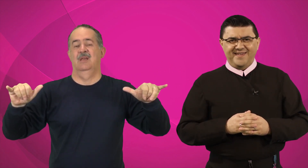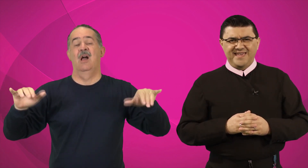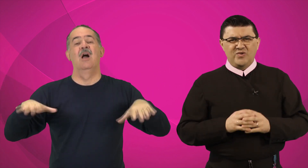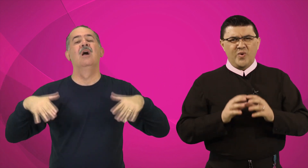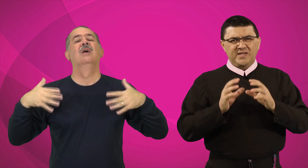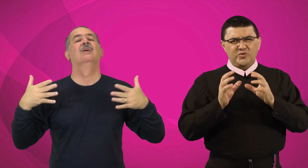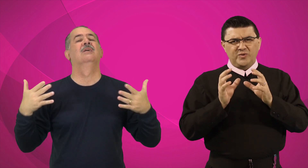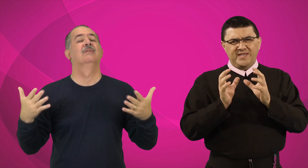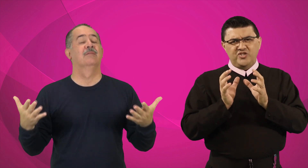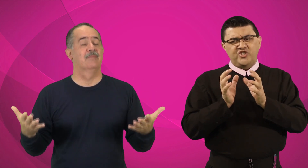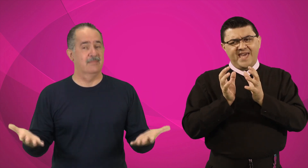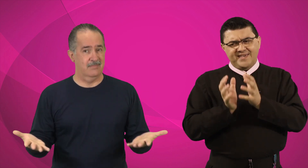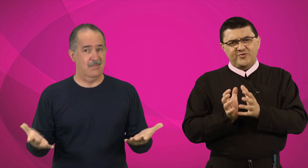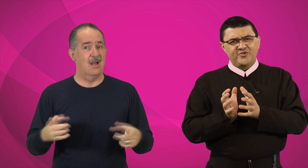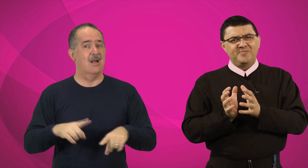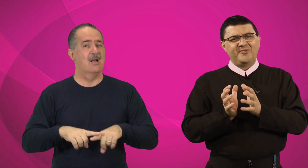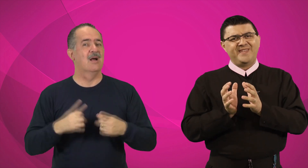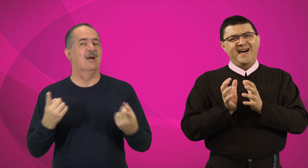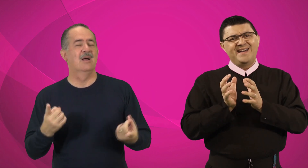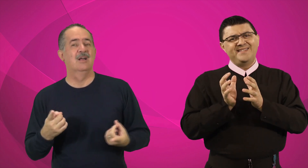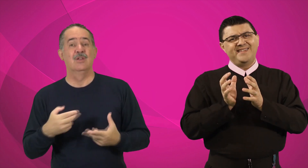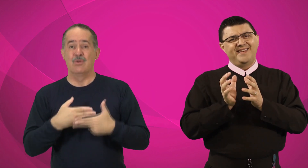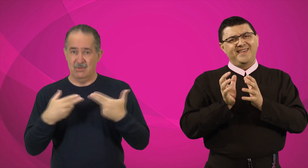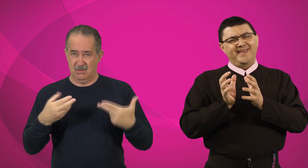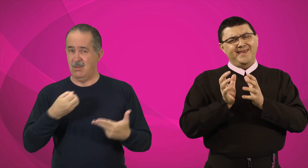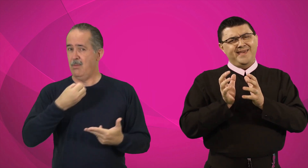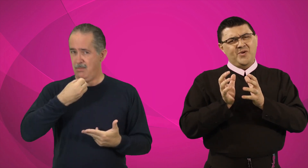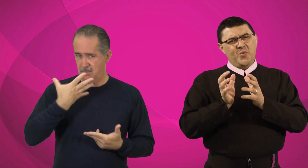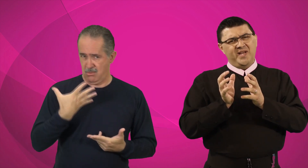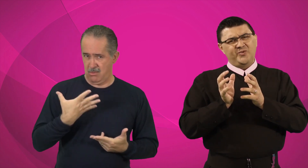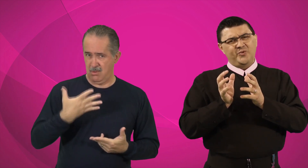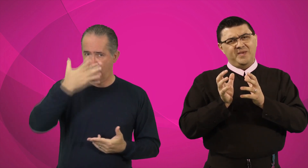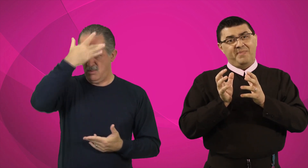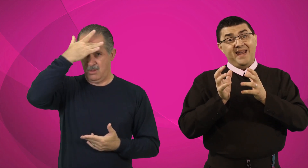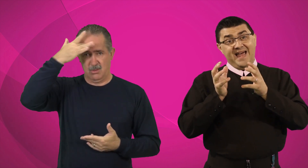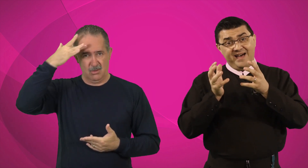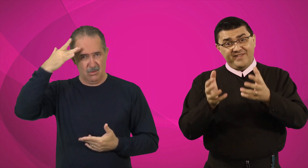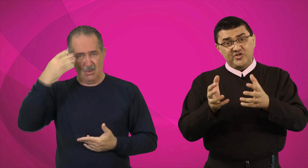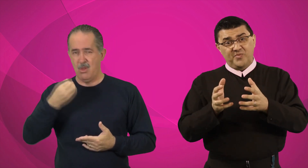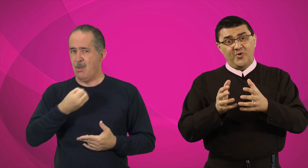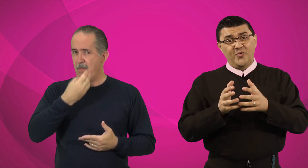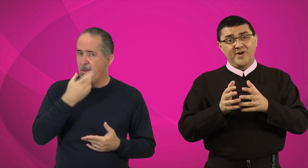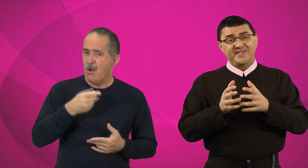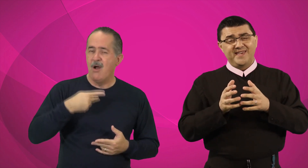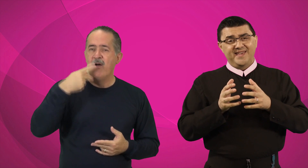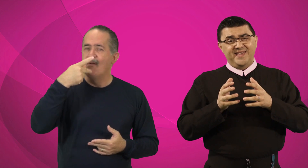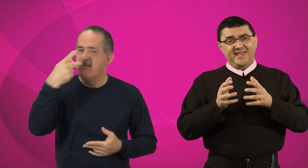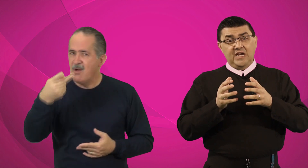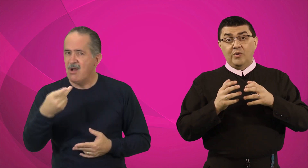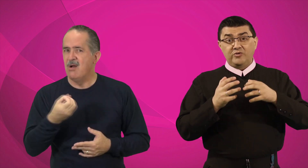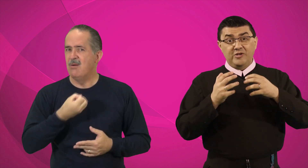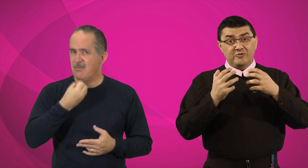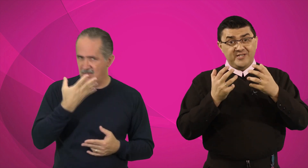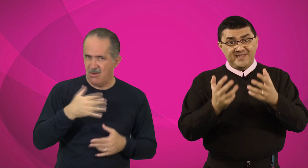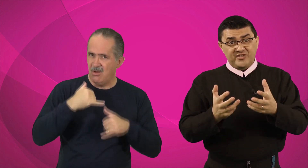Enquanto que gestos de bondade, enquanto que palavras boas, enquanto que notícias